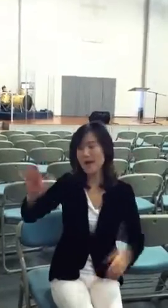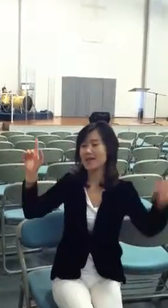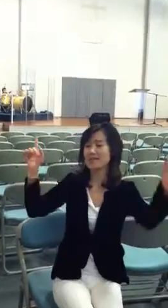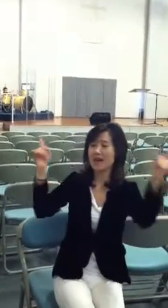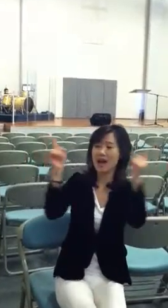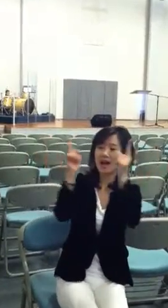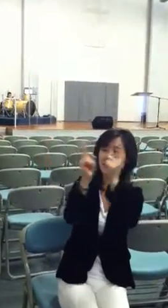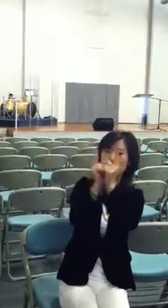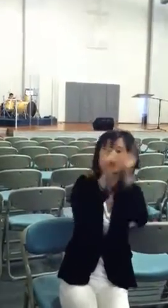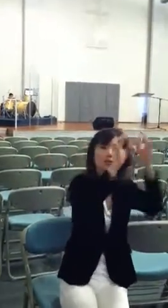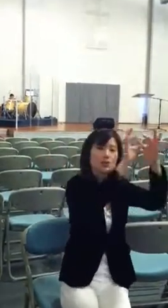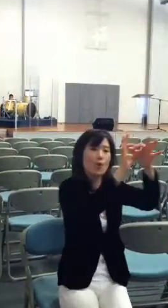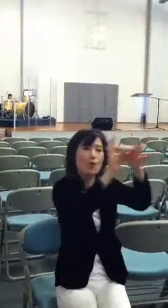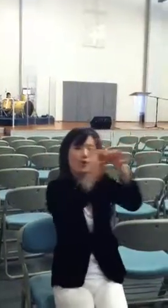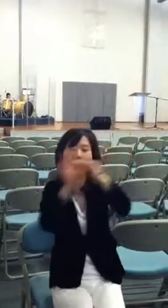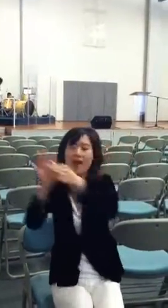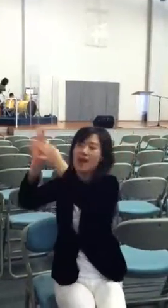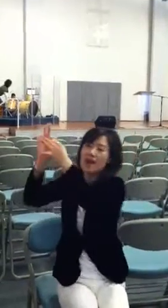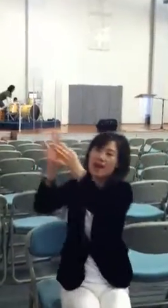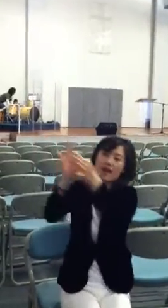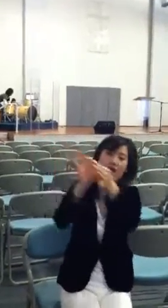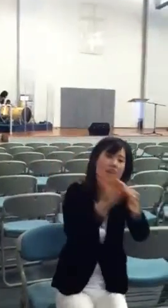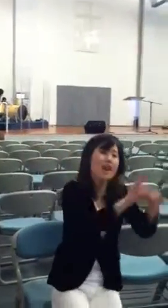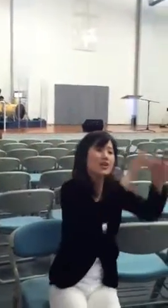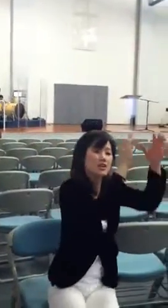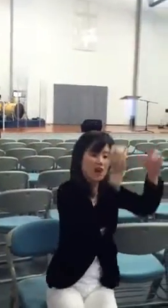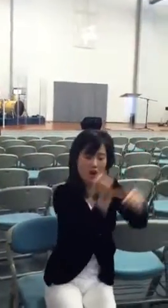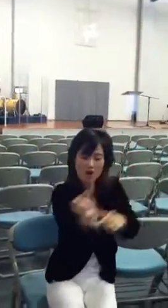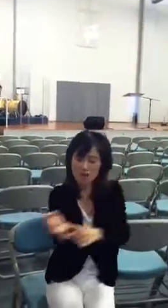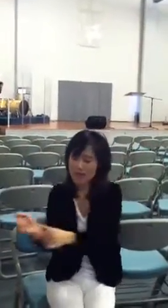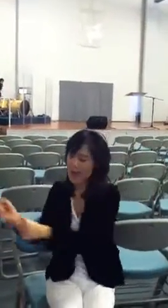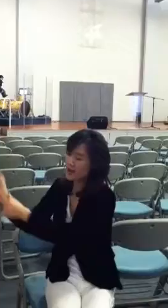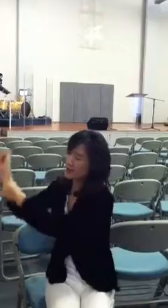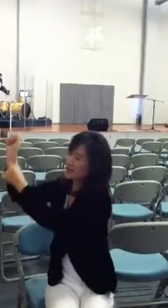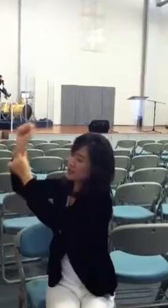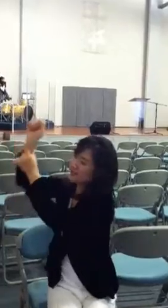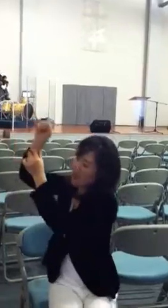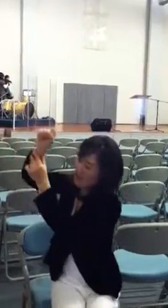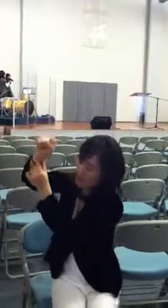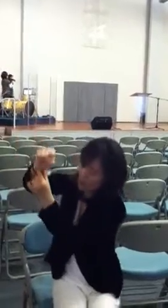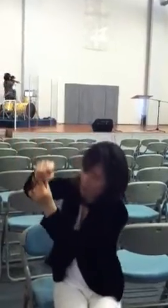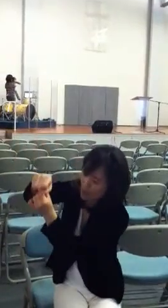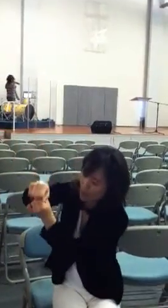만남을 통해 열매를 맺고